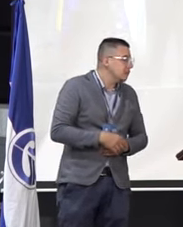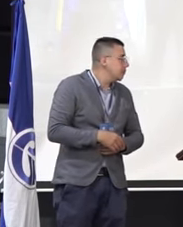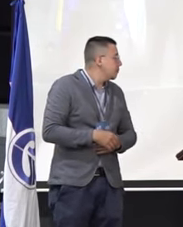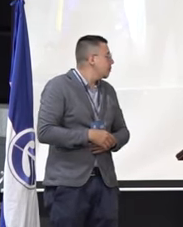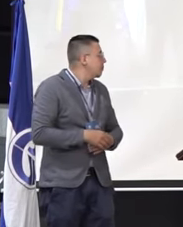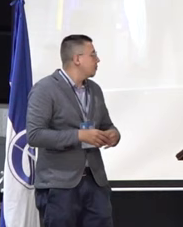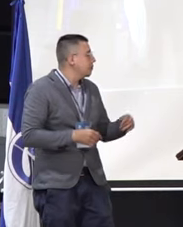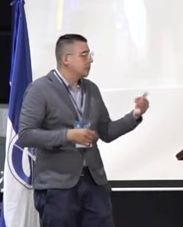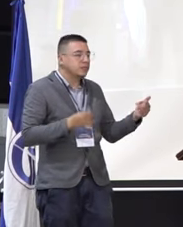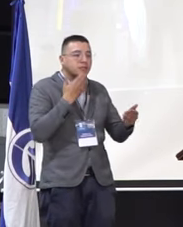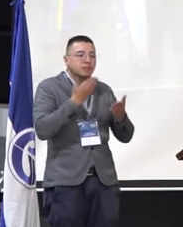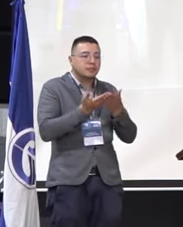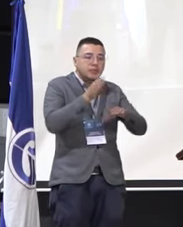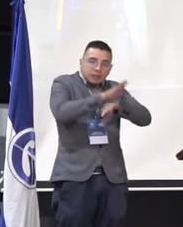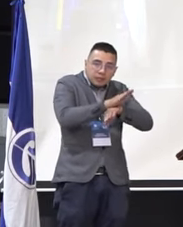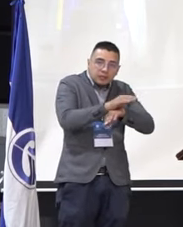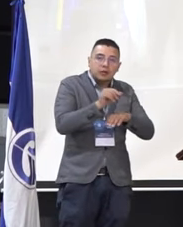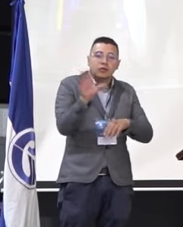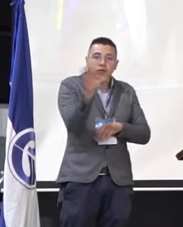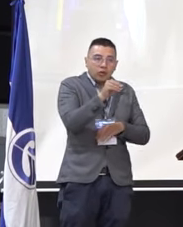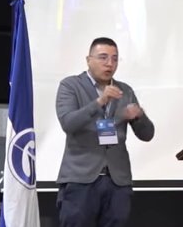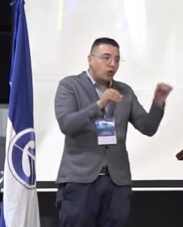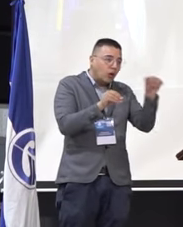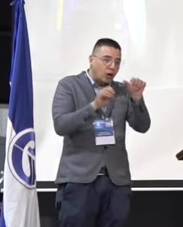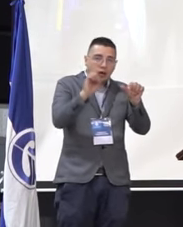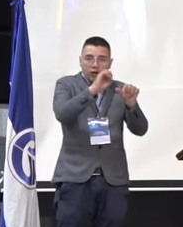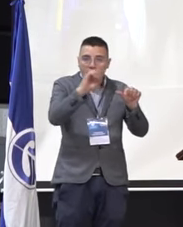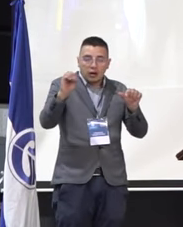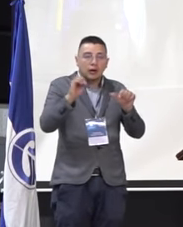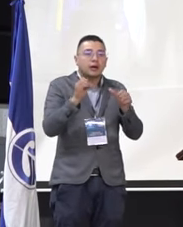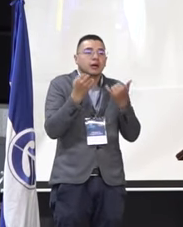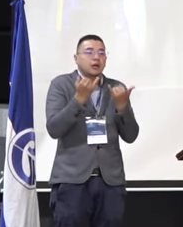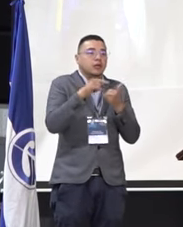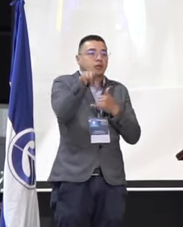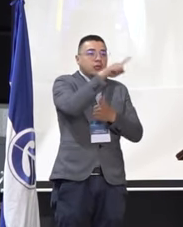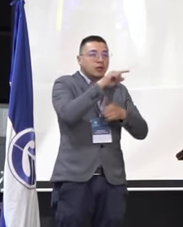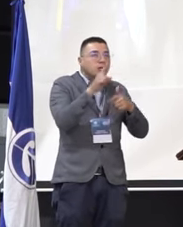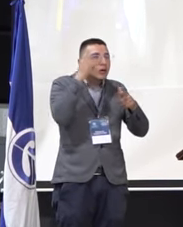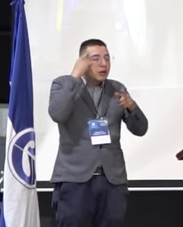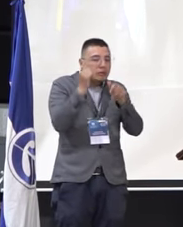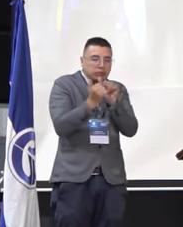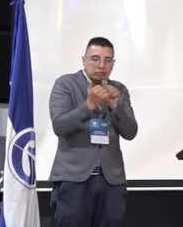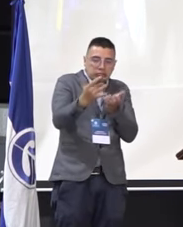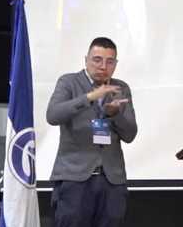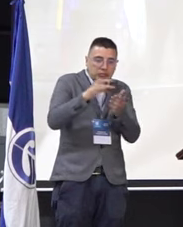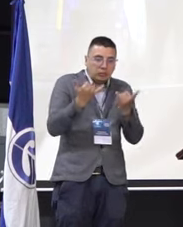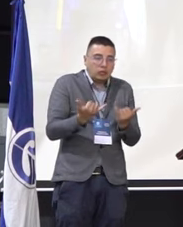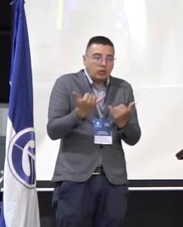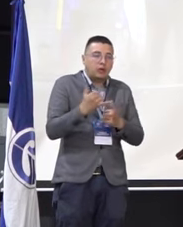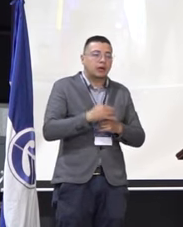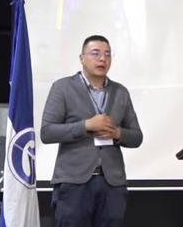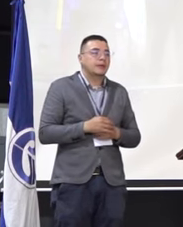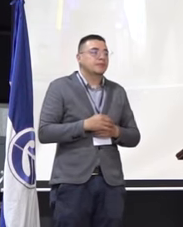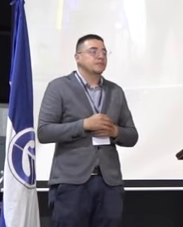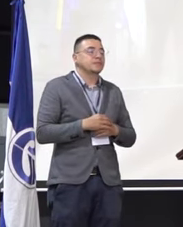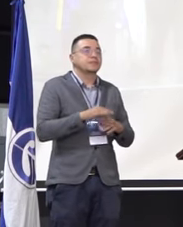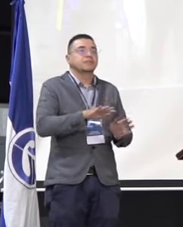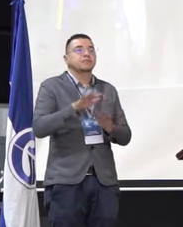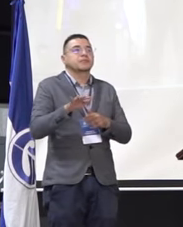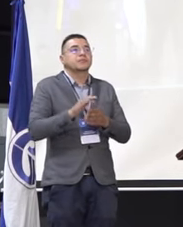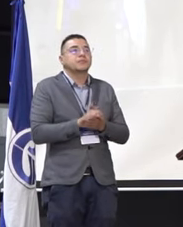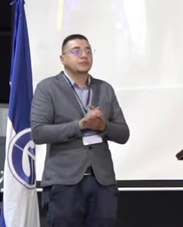Buenas tardes a todos y a todas los que nos acompañan en este momento. Bueno,